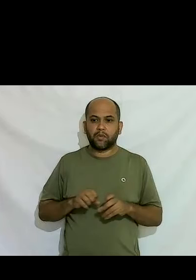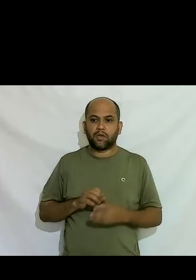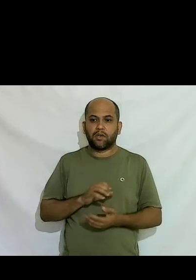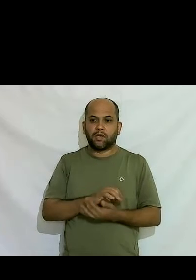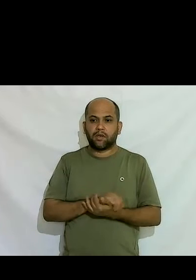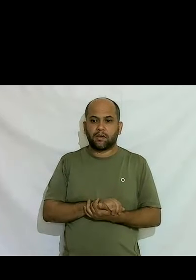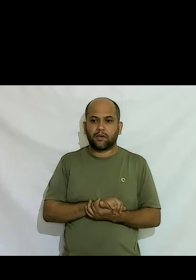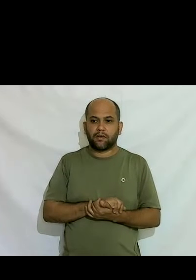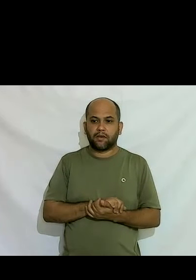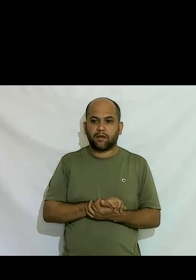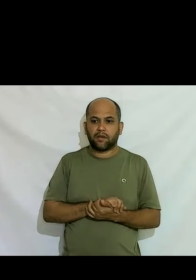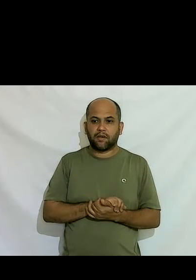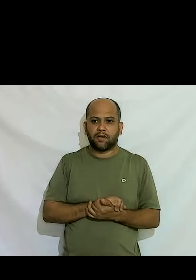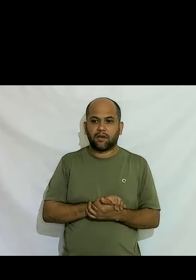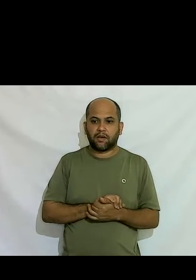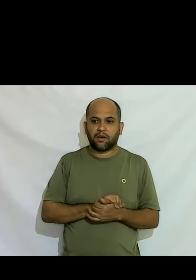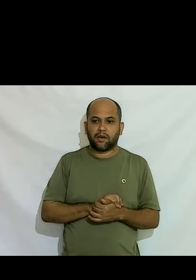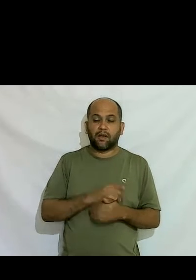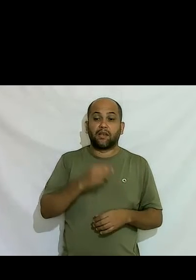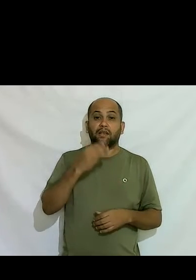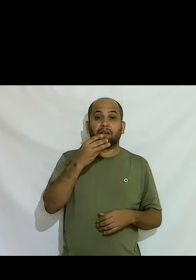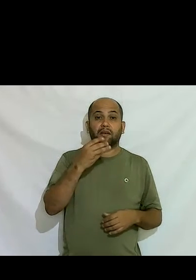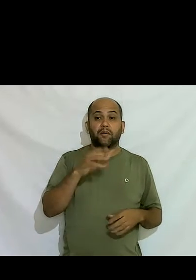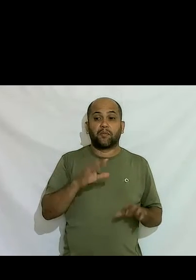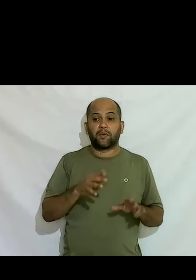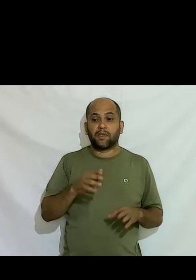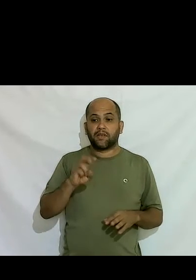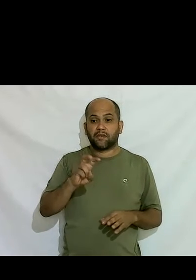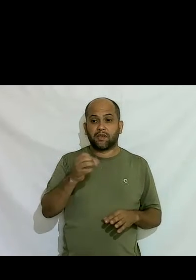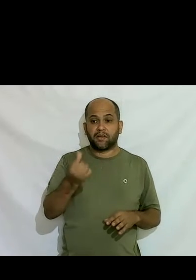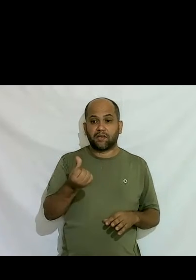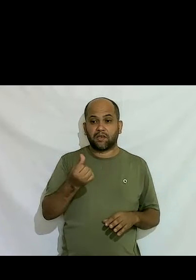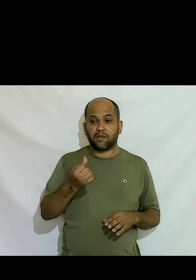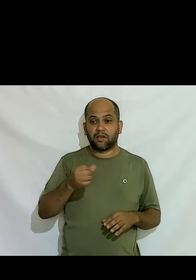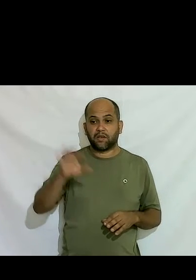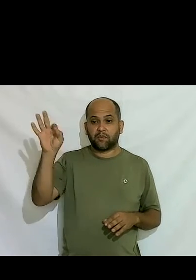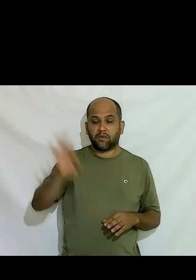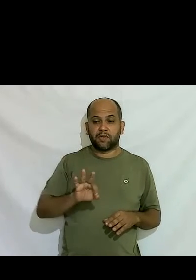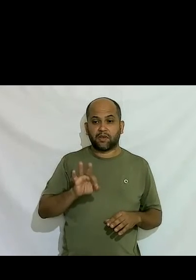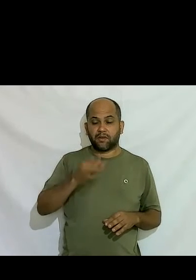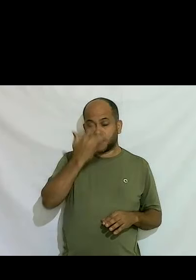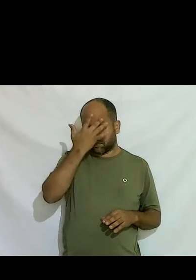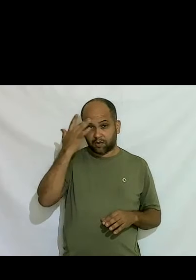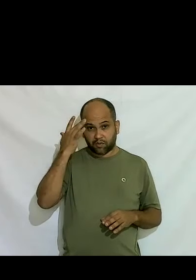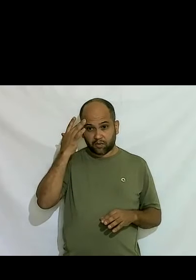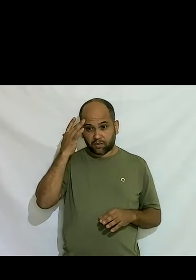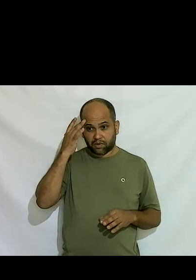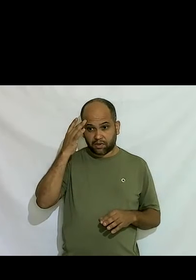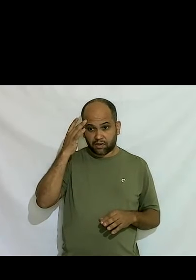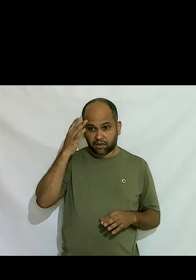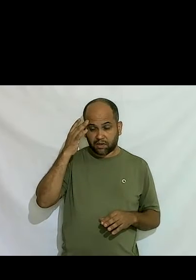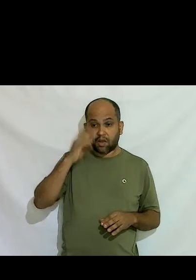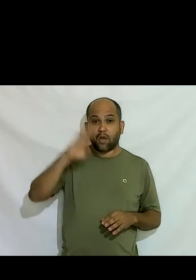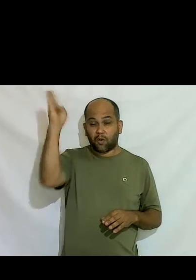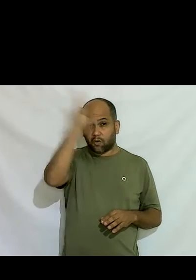Brasil tem 56% de pessoas negras Brasil tem